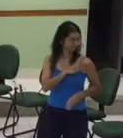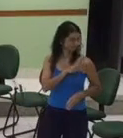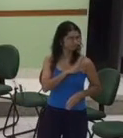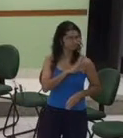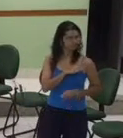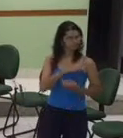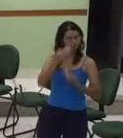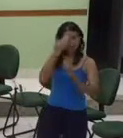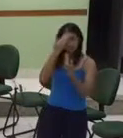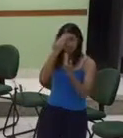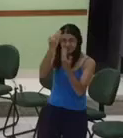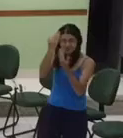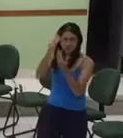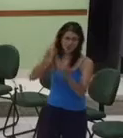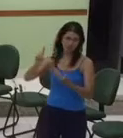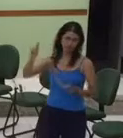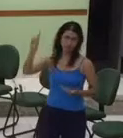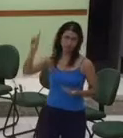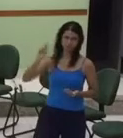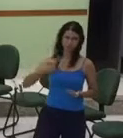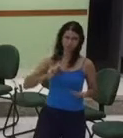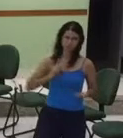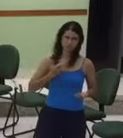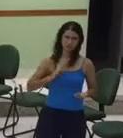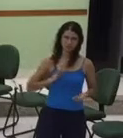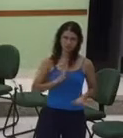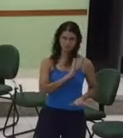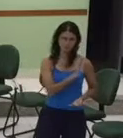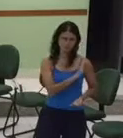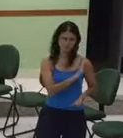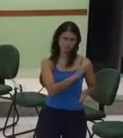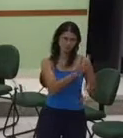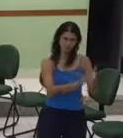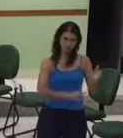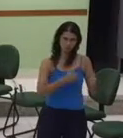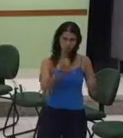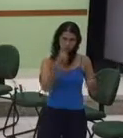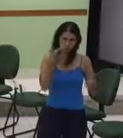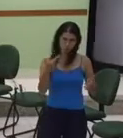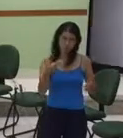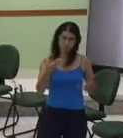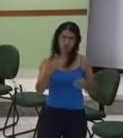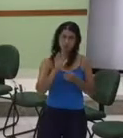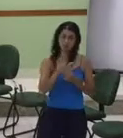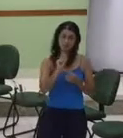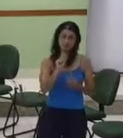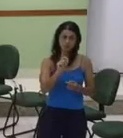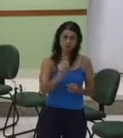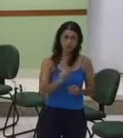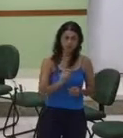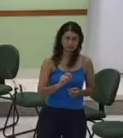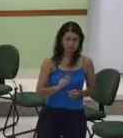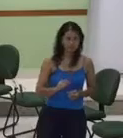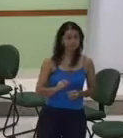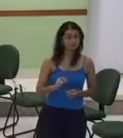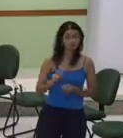em Hebreus 12, 28 diz assim, portanto já que estamos recebendo um reino